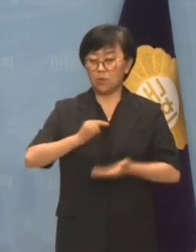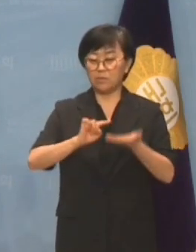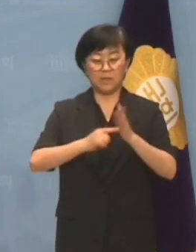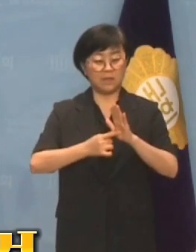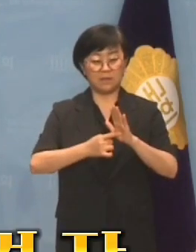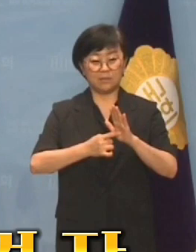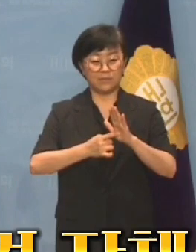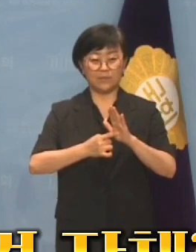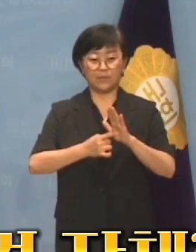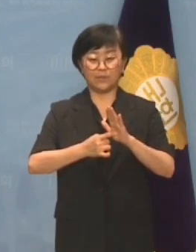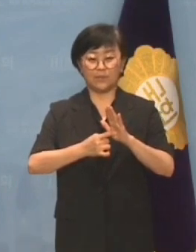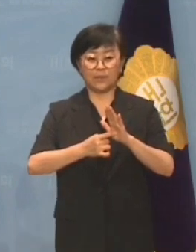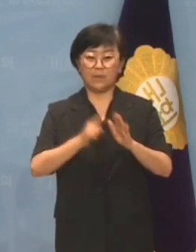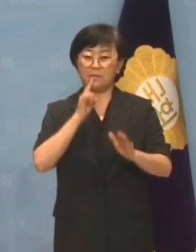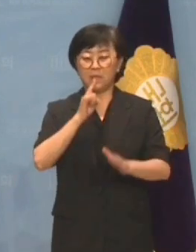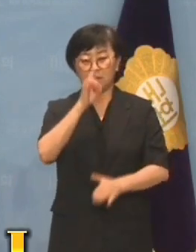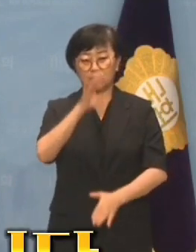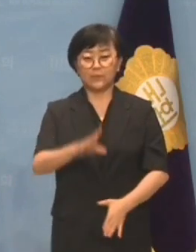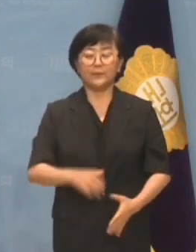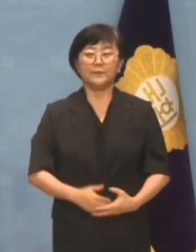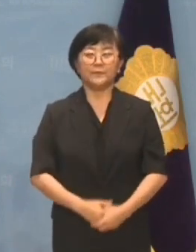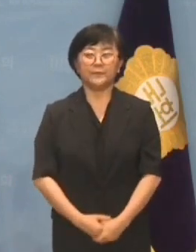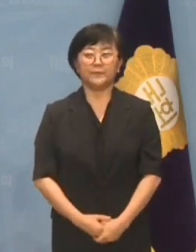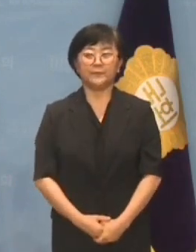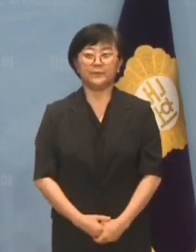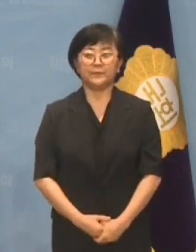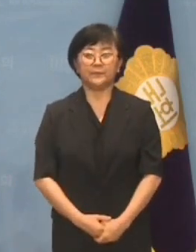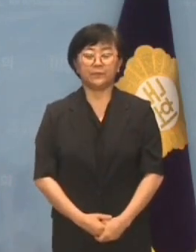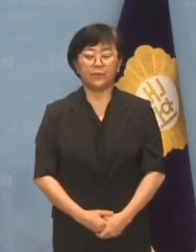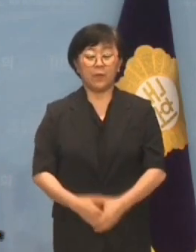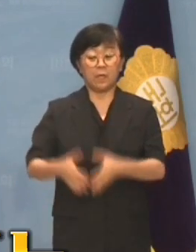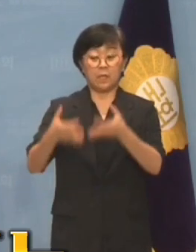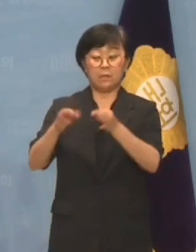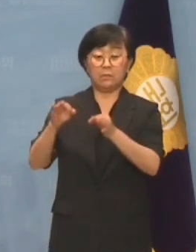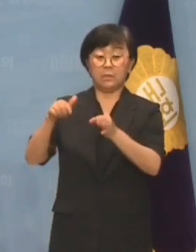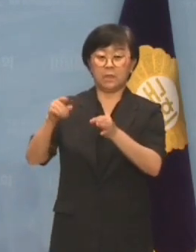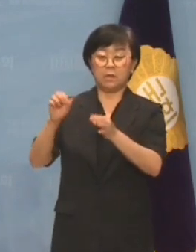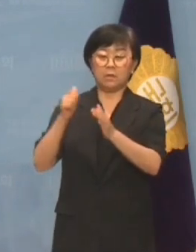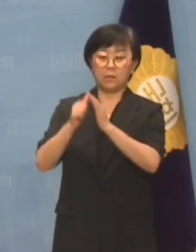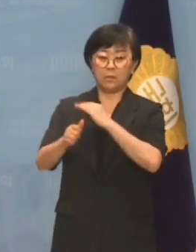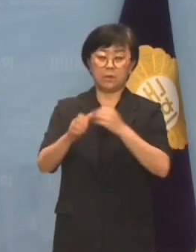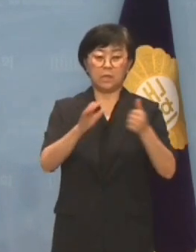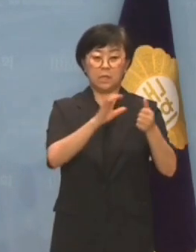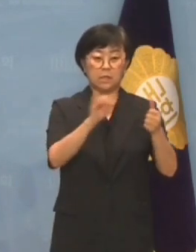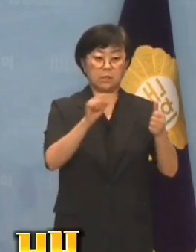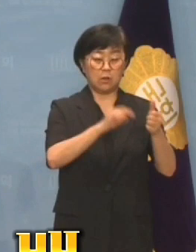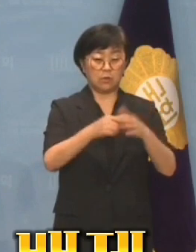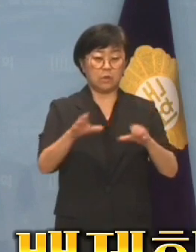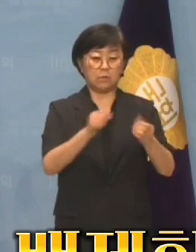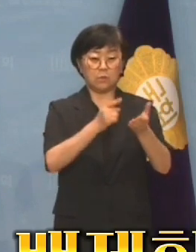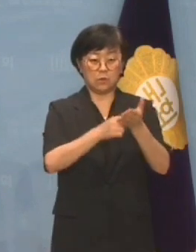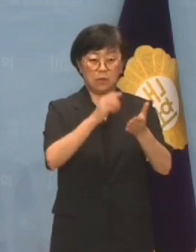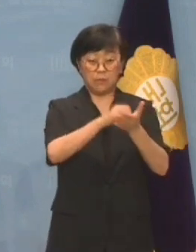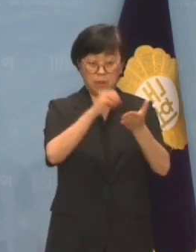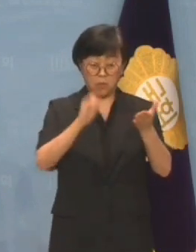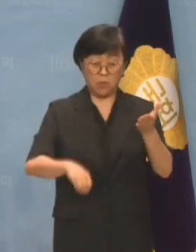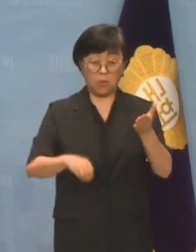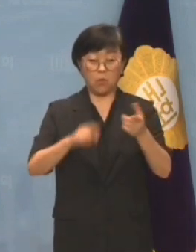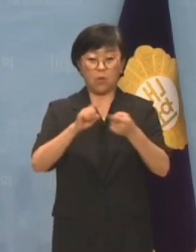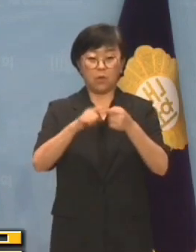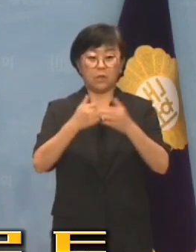밝힌다는 것 자체가 어불성설입니다. 김기현 대표는 이철규 사무총장을 배제하고